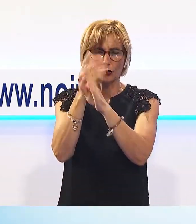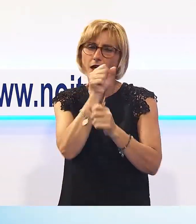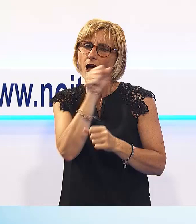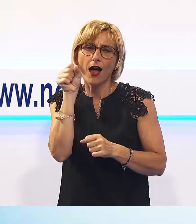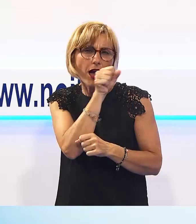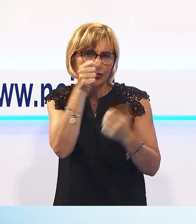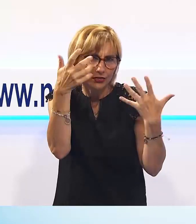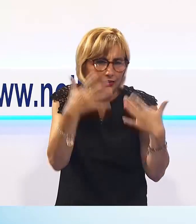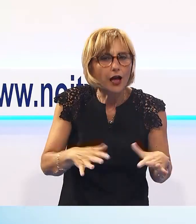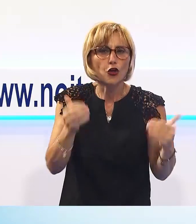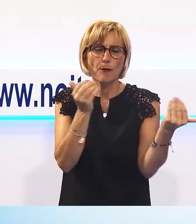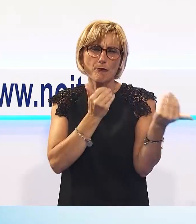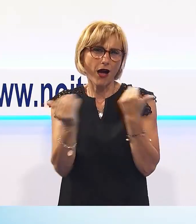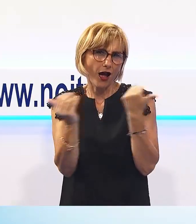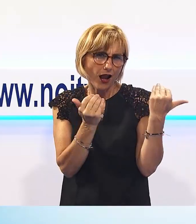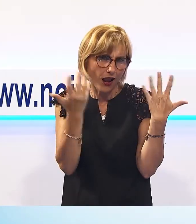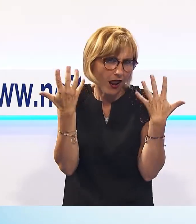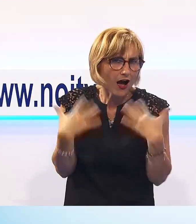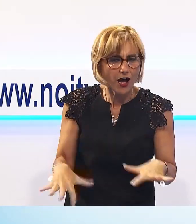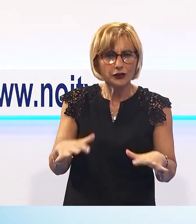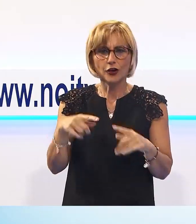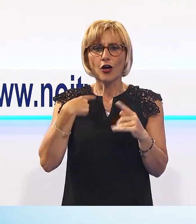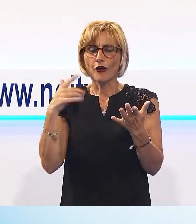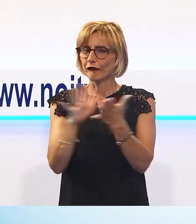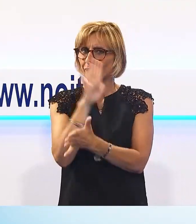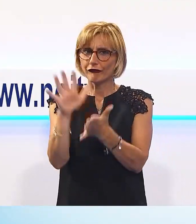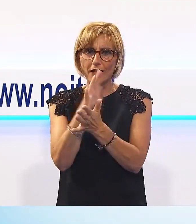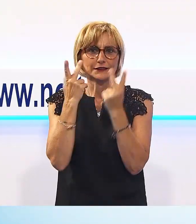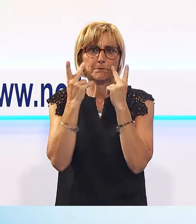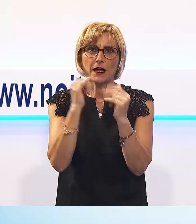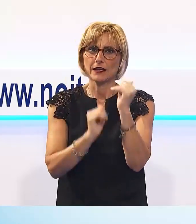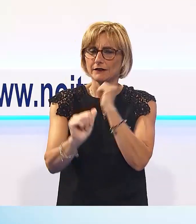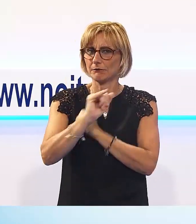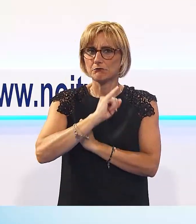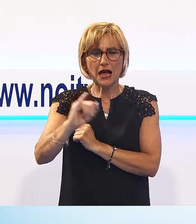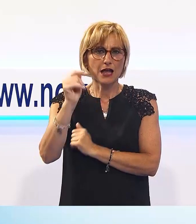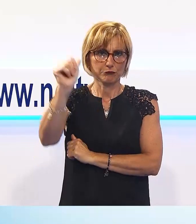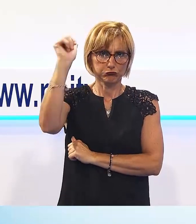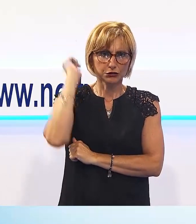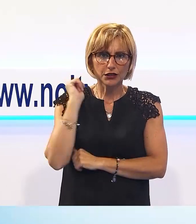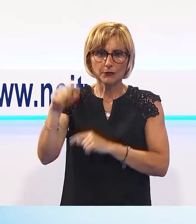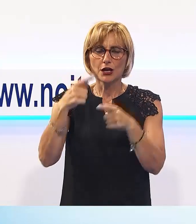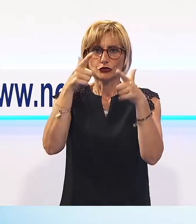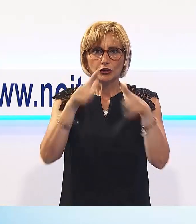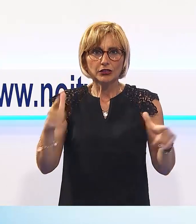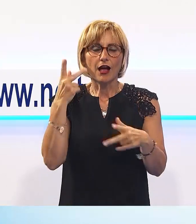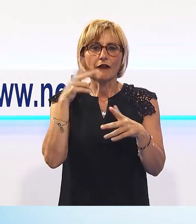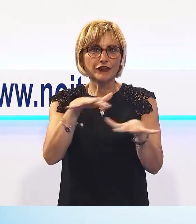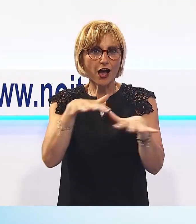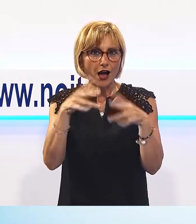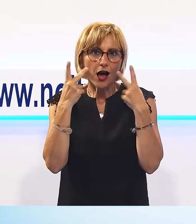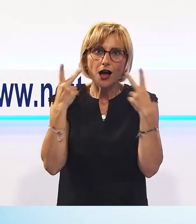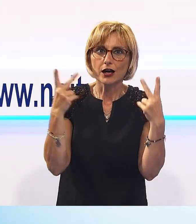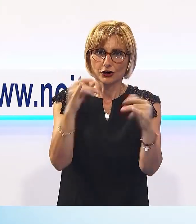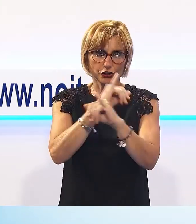Party. Molto più di un concerto, una festa senza precedenti per il popolo di giovanotti e per una città intera, Viareggio, tornata